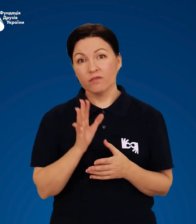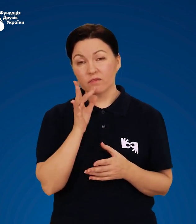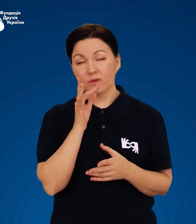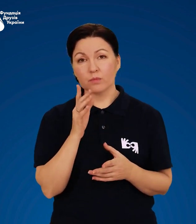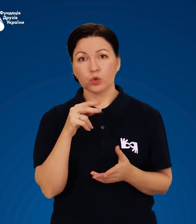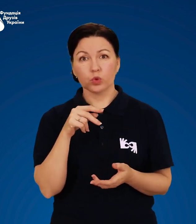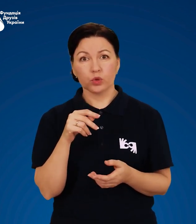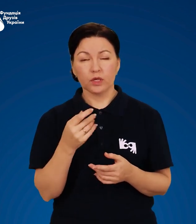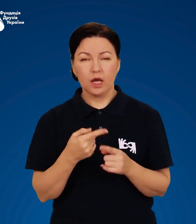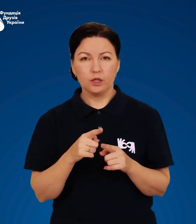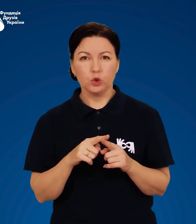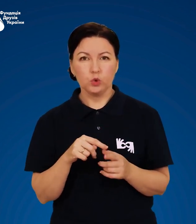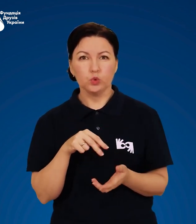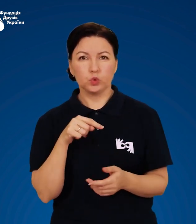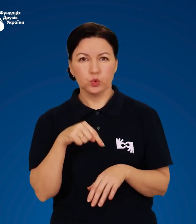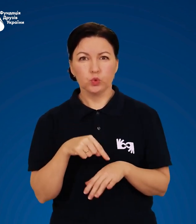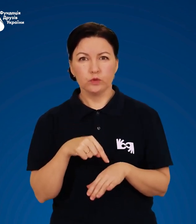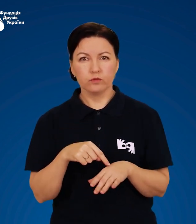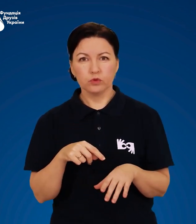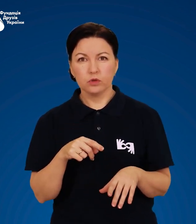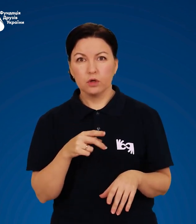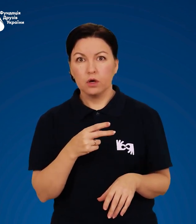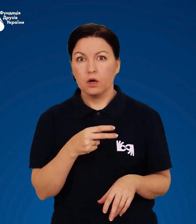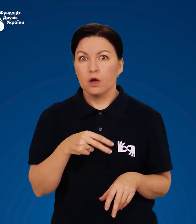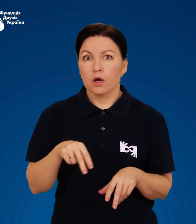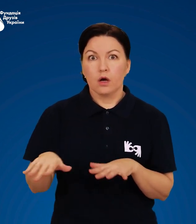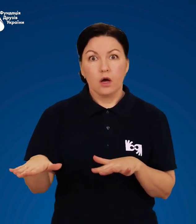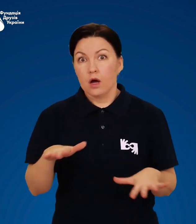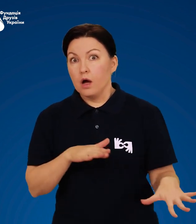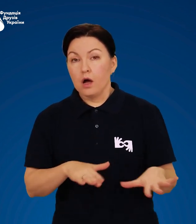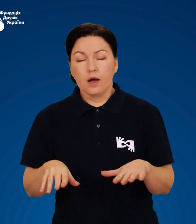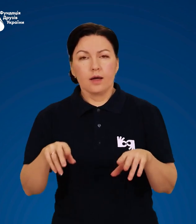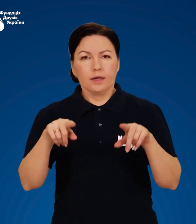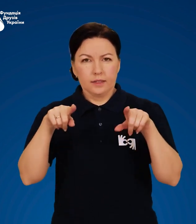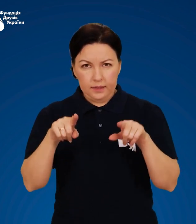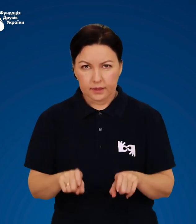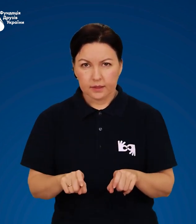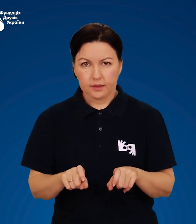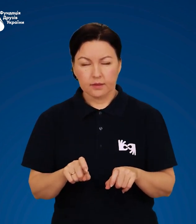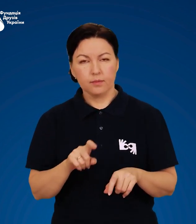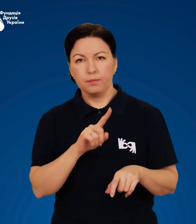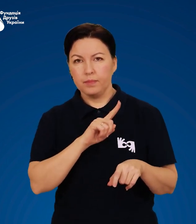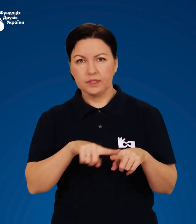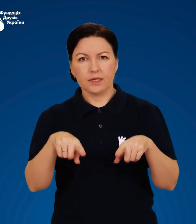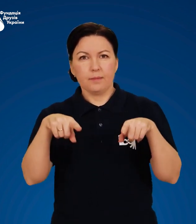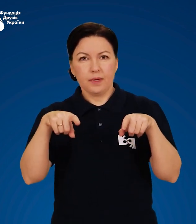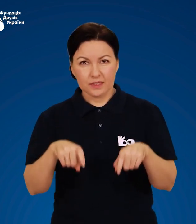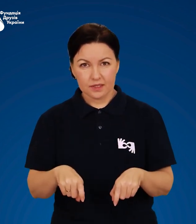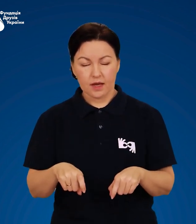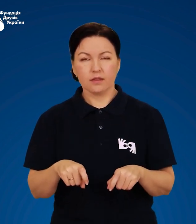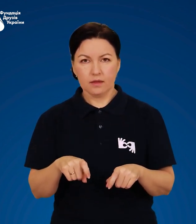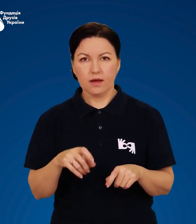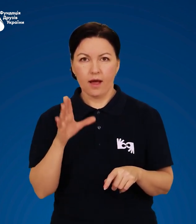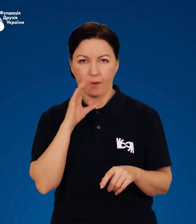порушення рівноваги швидко присядьте. Це найбільш реальний шанс утриматися на ногах.